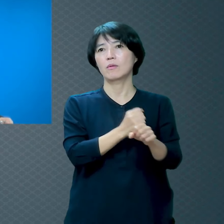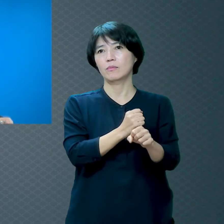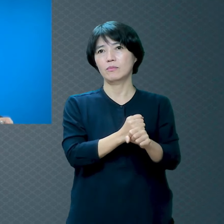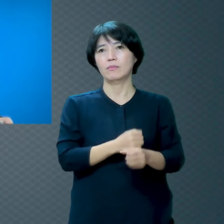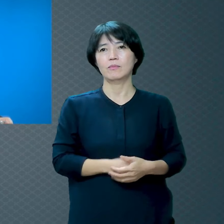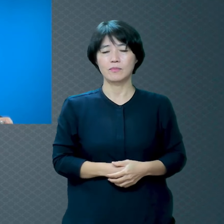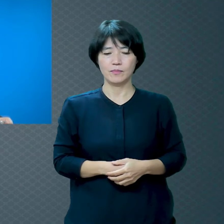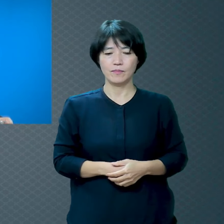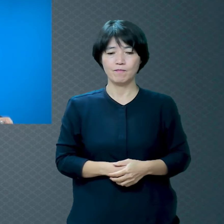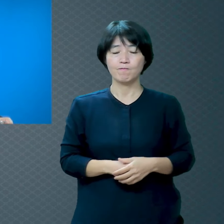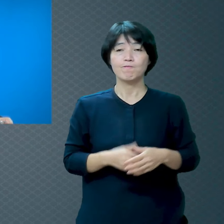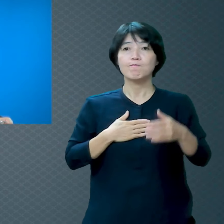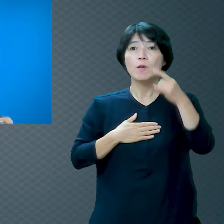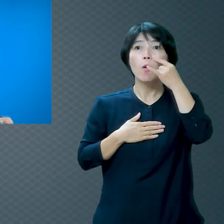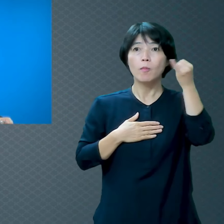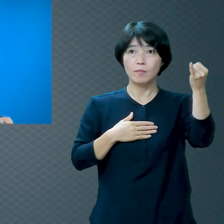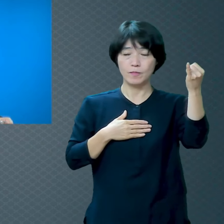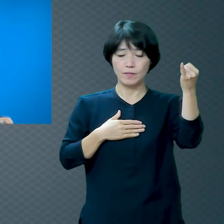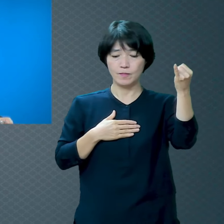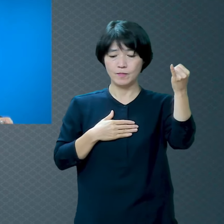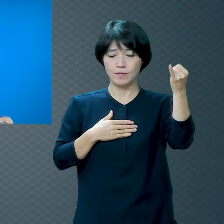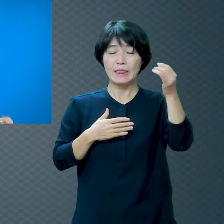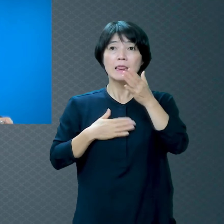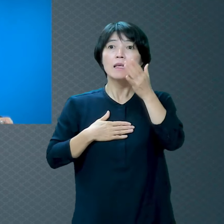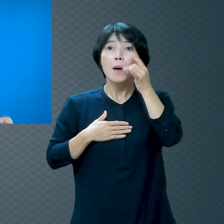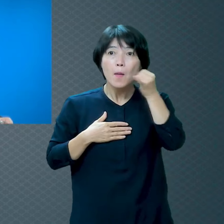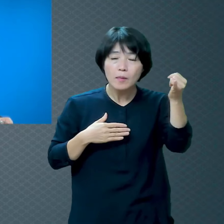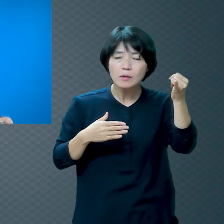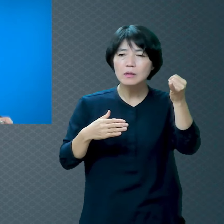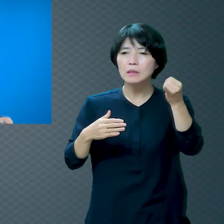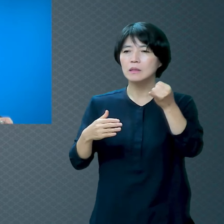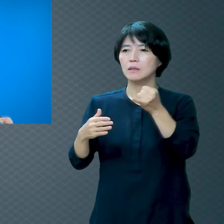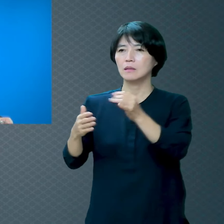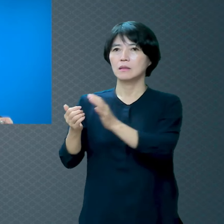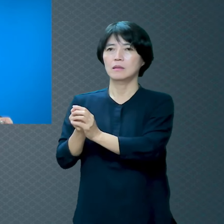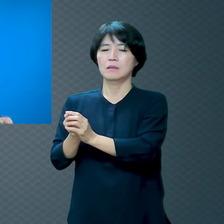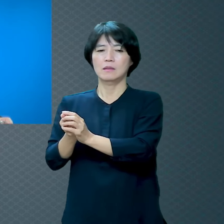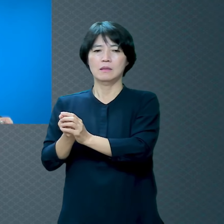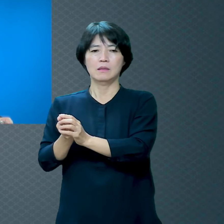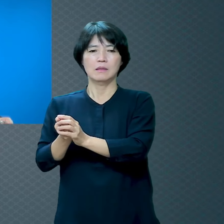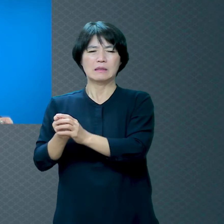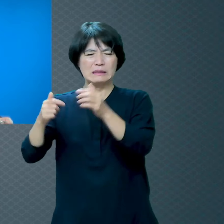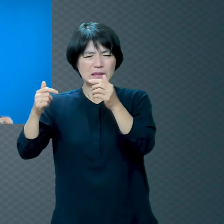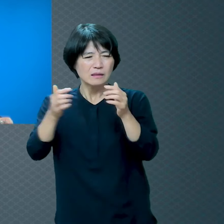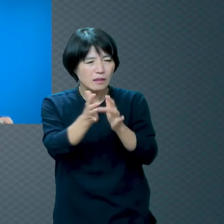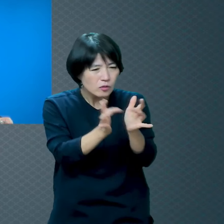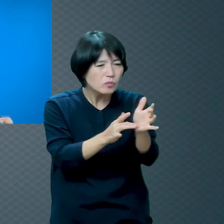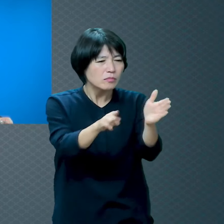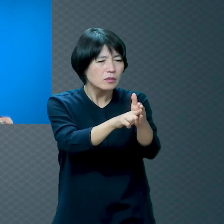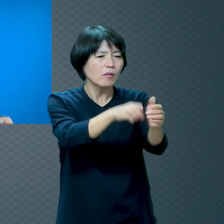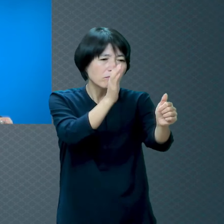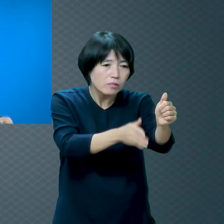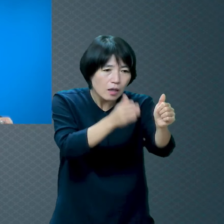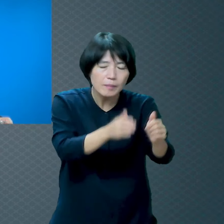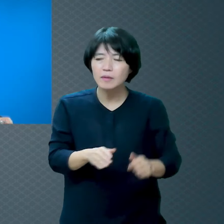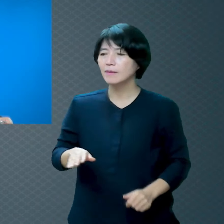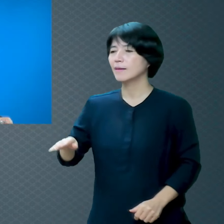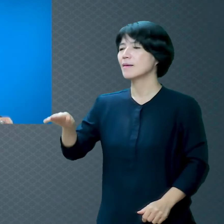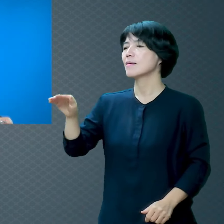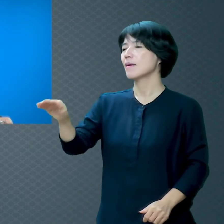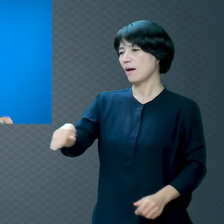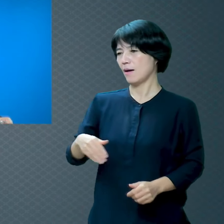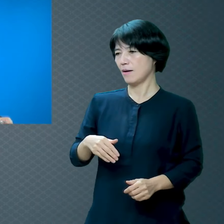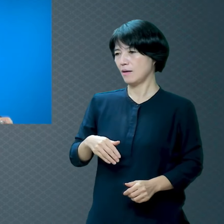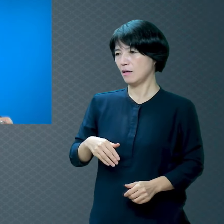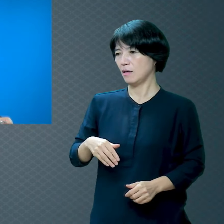저희 어머님은요 항상 제가 예수 믿어야 된다 그럼 하시는 말씀이 야 너는